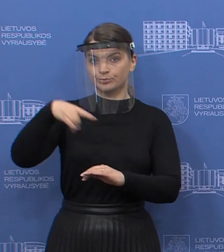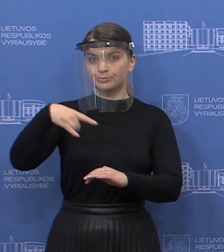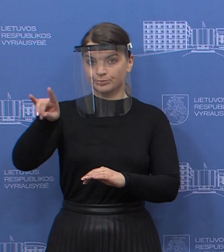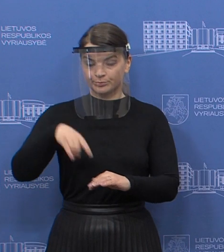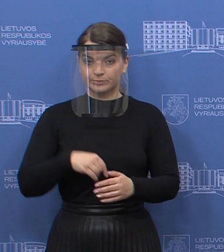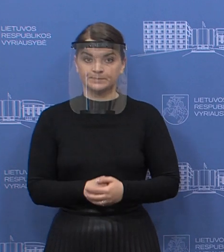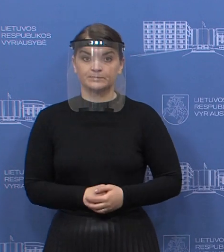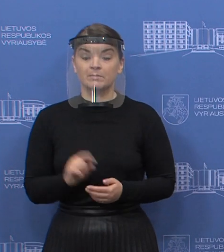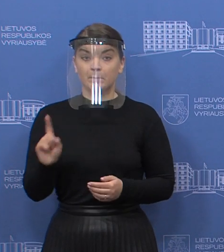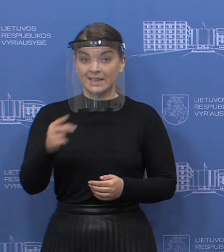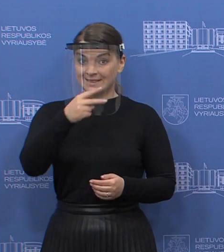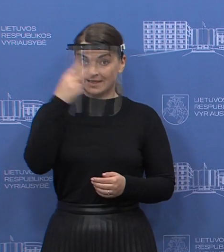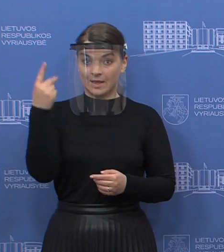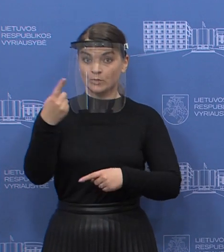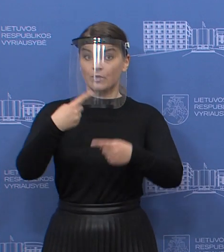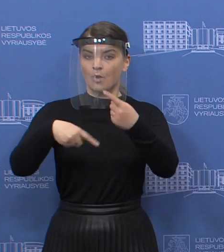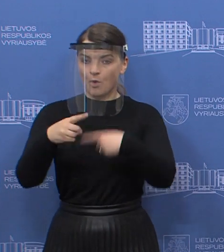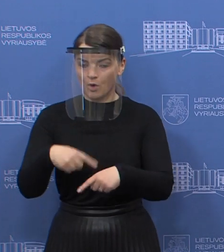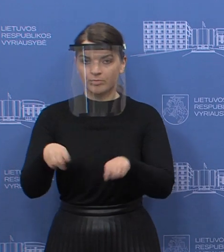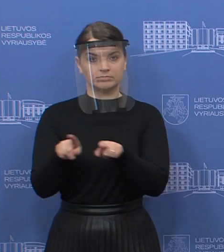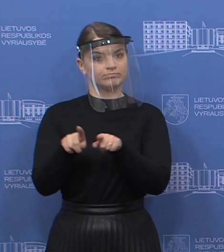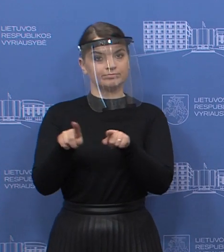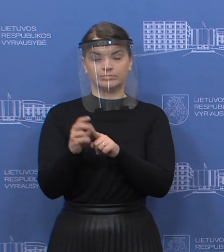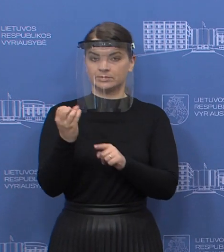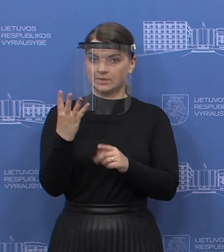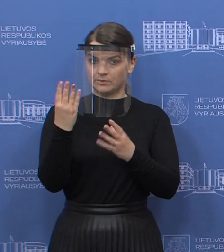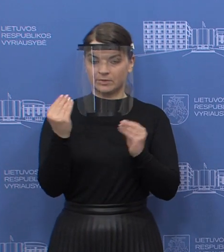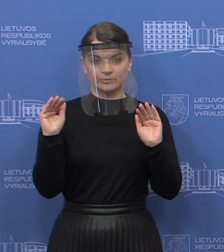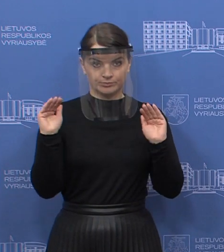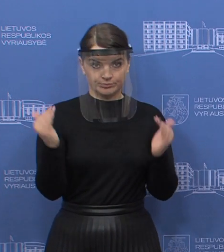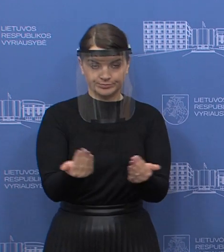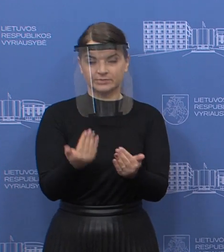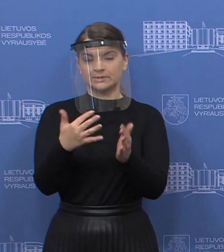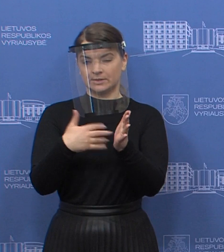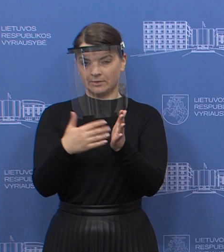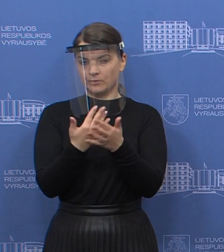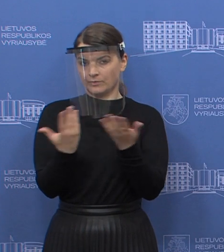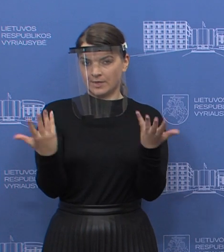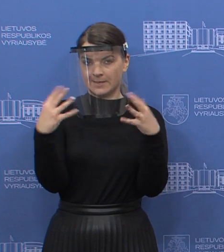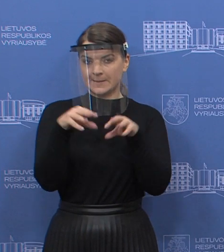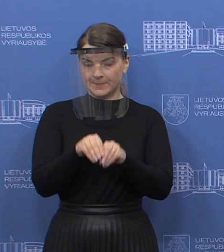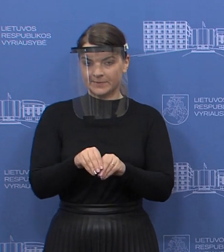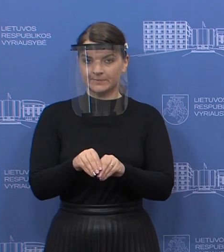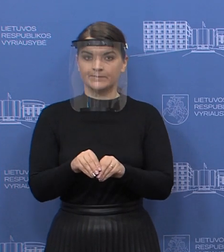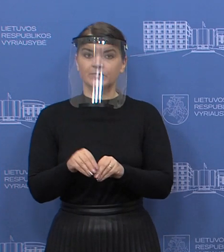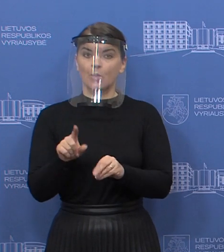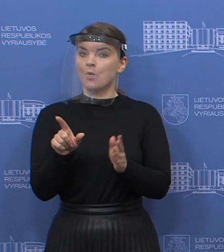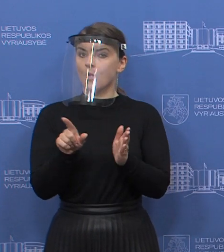vėlgi atskrydė į Lietuvą, turės laikyti su to režimo, ką aš ir paminėjau šiek tiek anksčiau, dėl privalomo